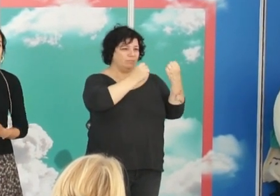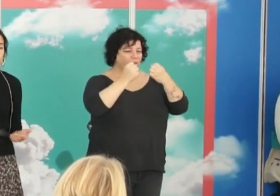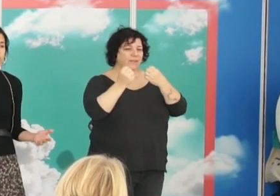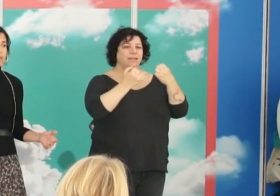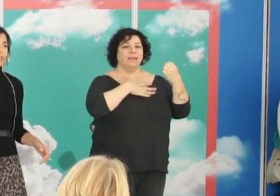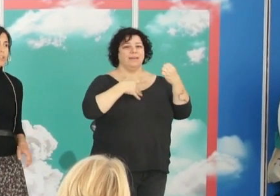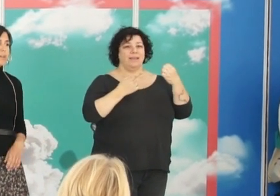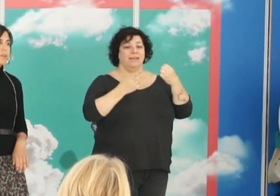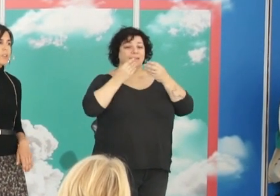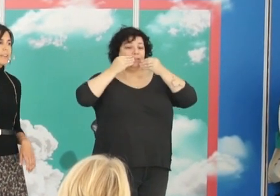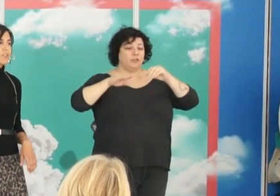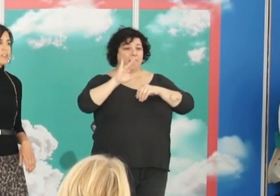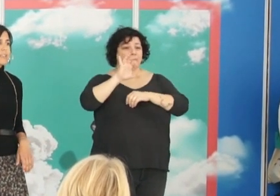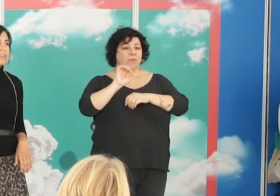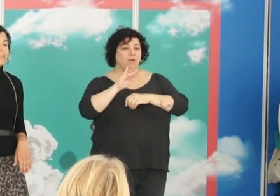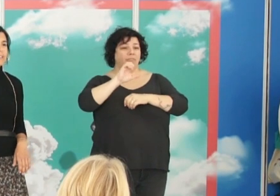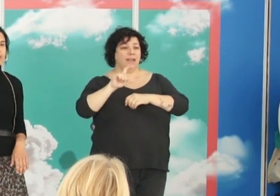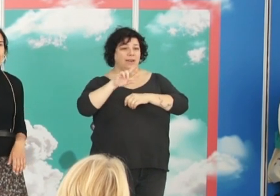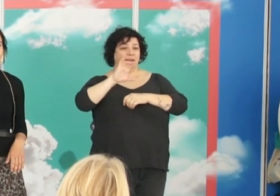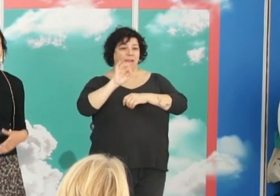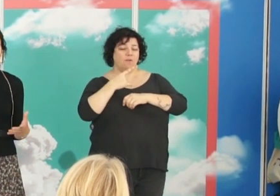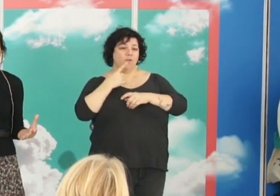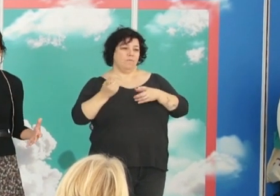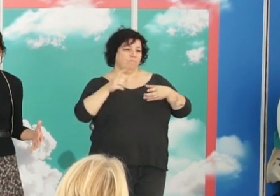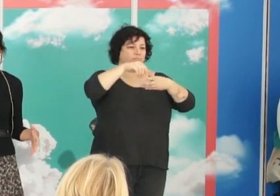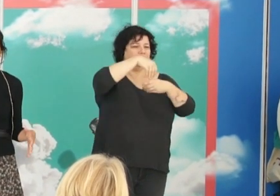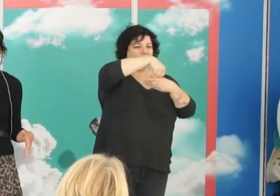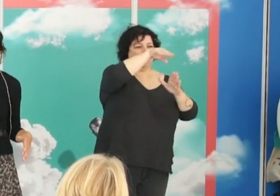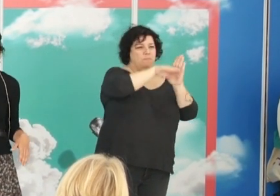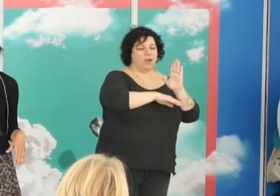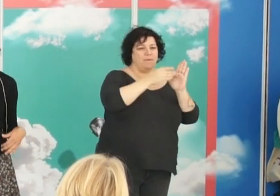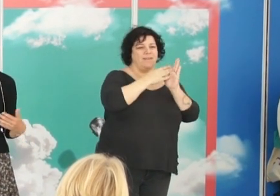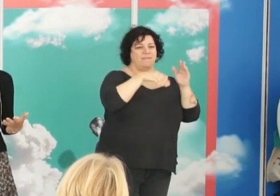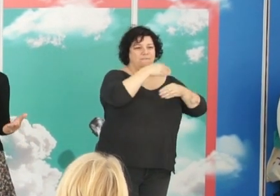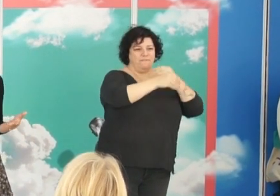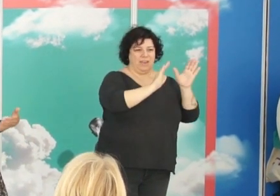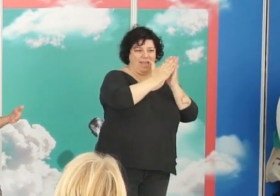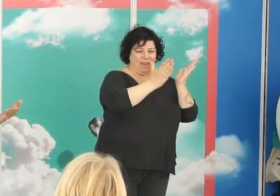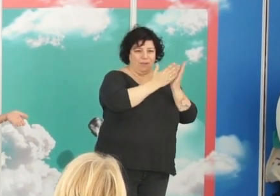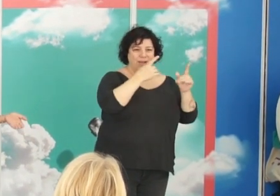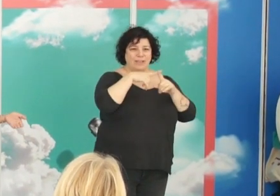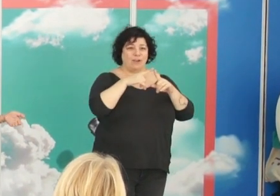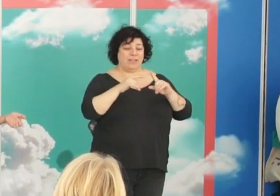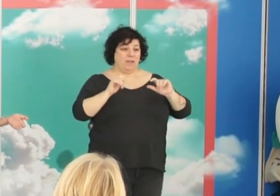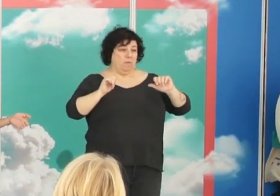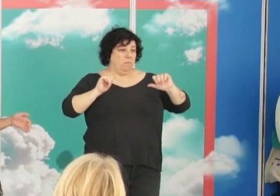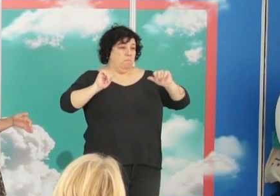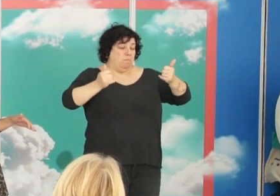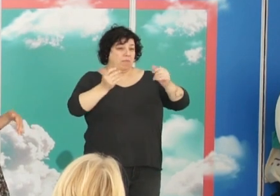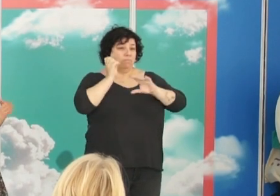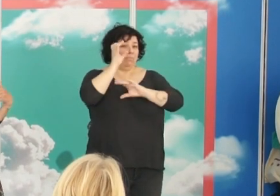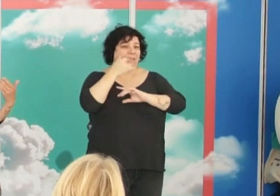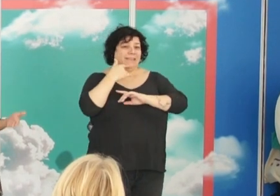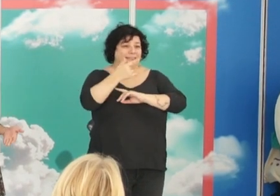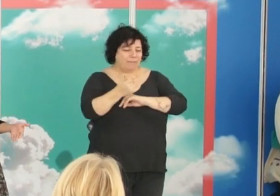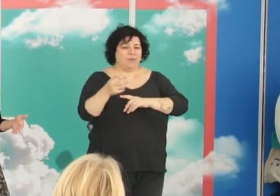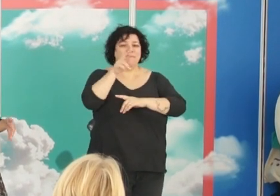querido incluir la historia de Pío del Río Ortega en el programa de la Feria del Libro. Estas cosas se dicen cuando empiezan a dar una charla, pero